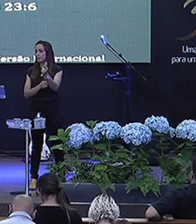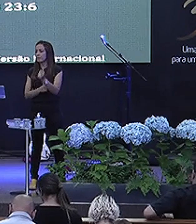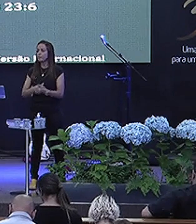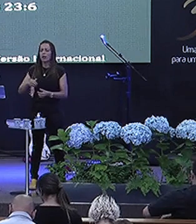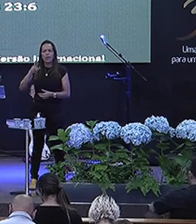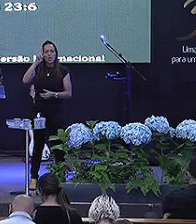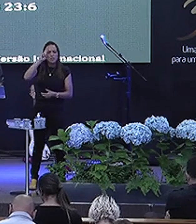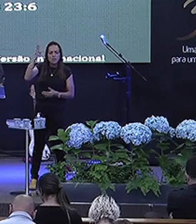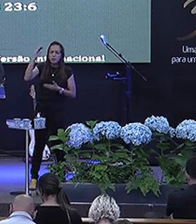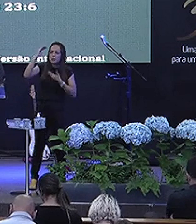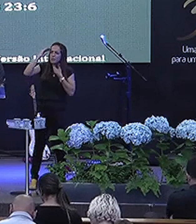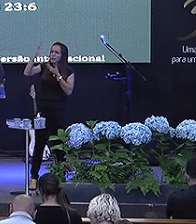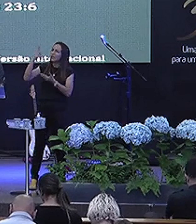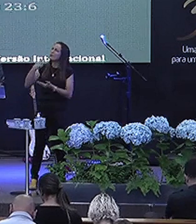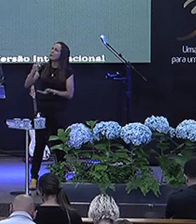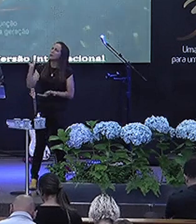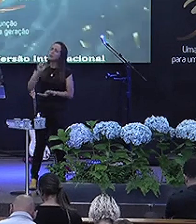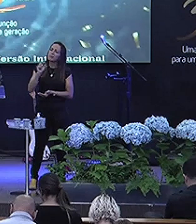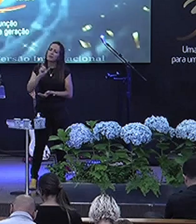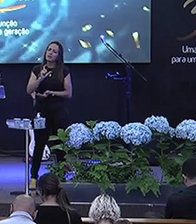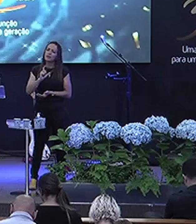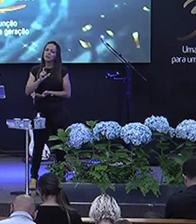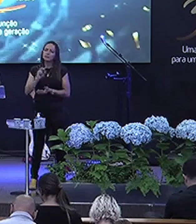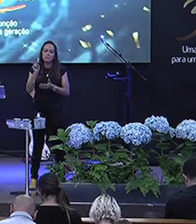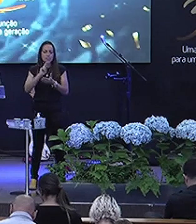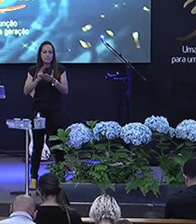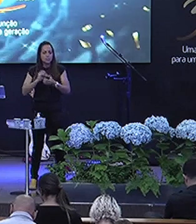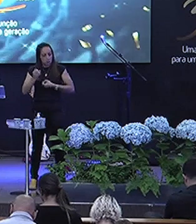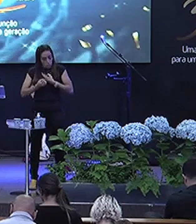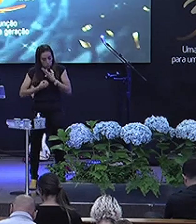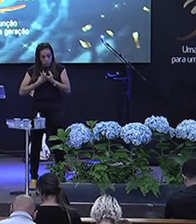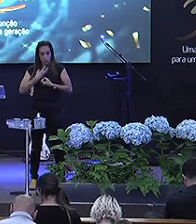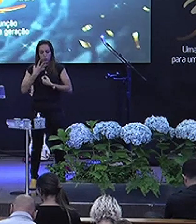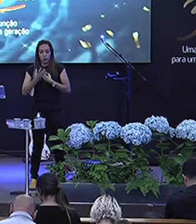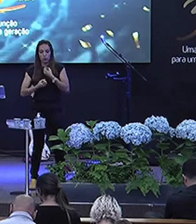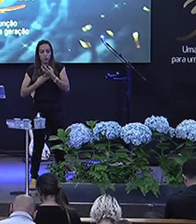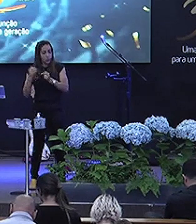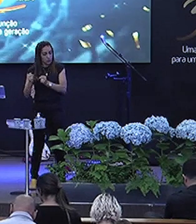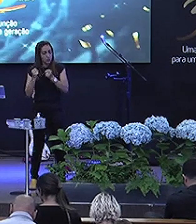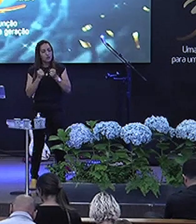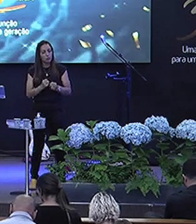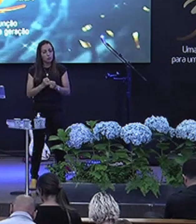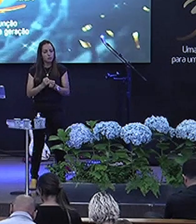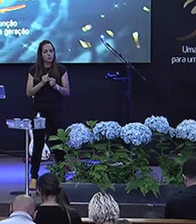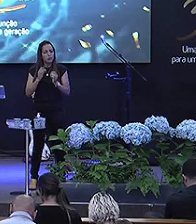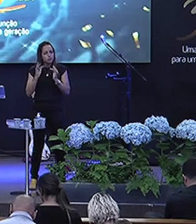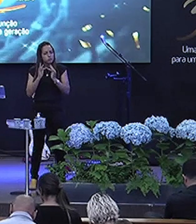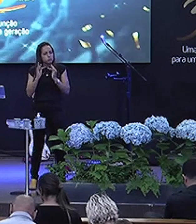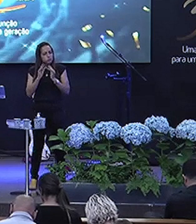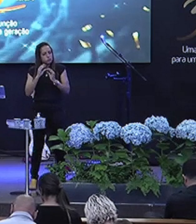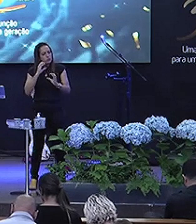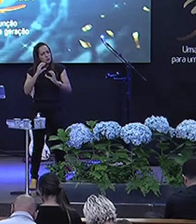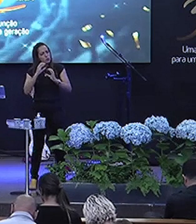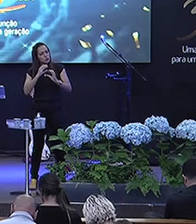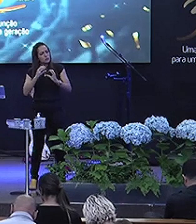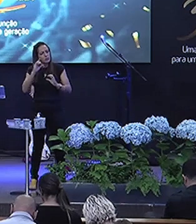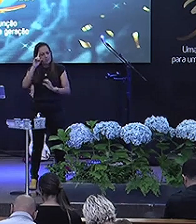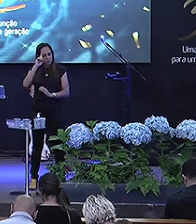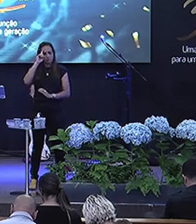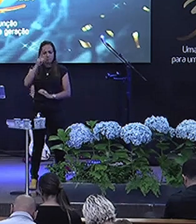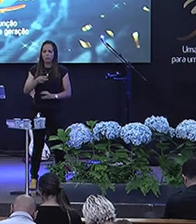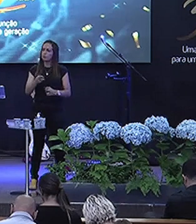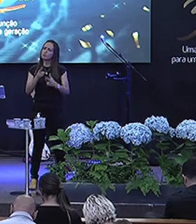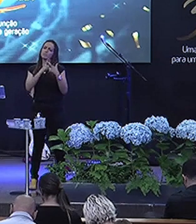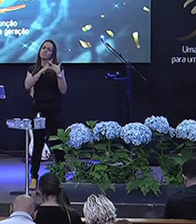muito obrigado pela tua palavra lida Inspira para que eu possa comunicá-la com autoridade Com